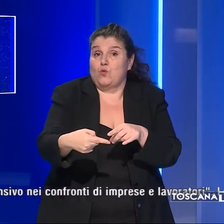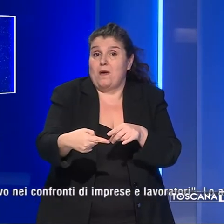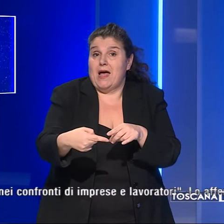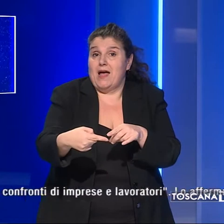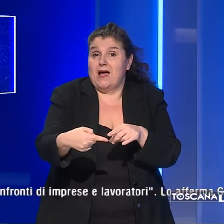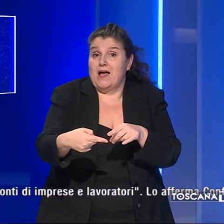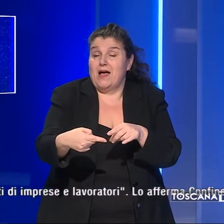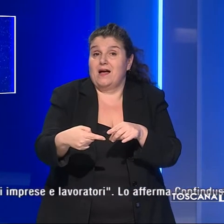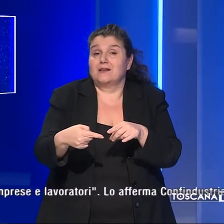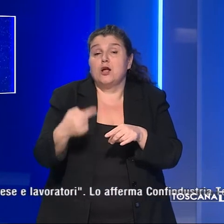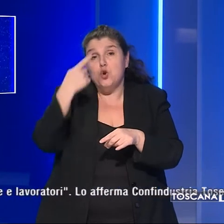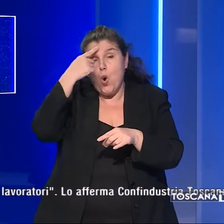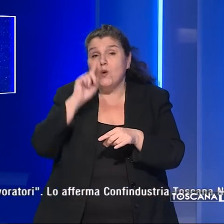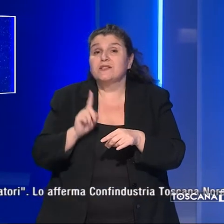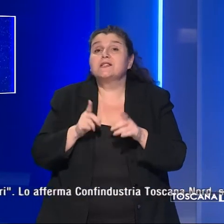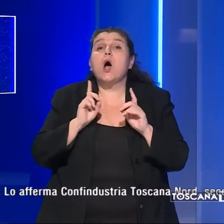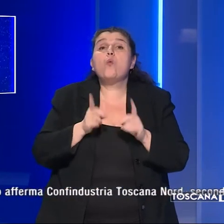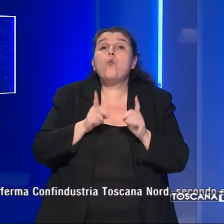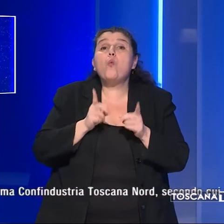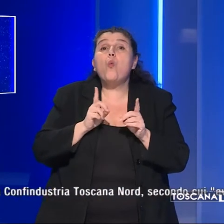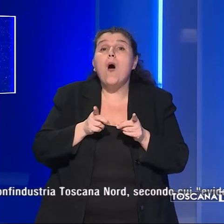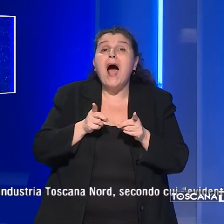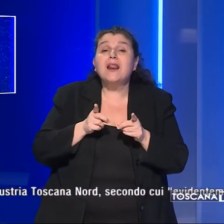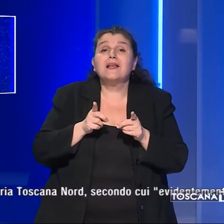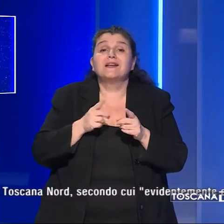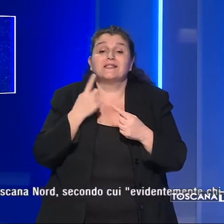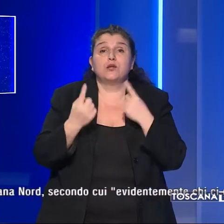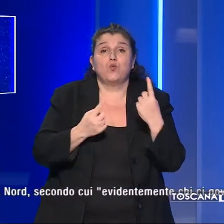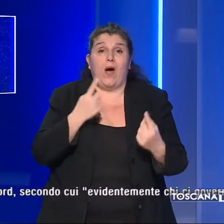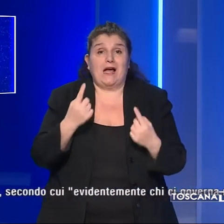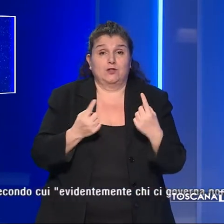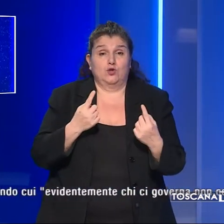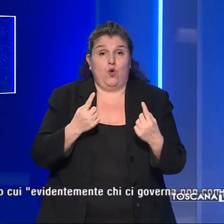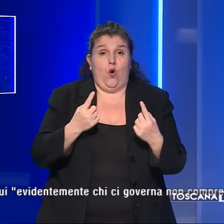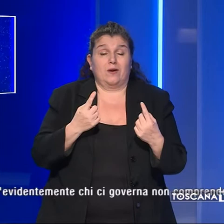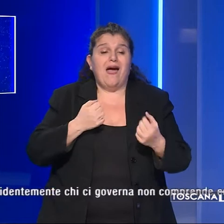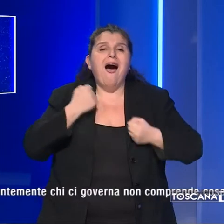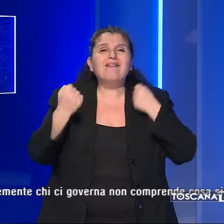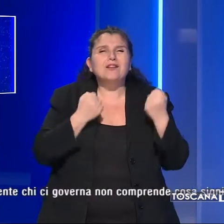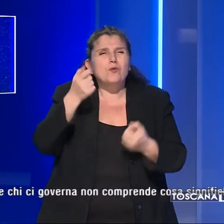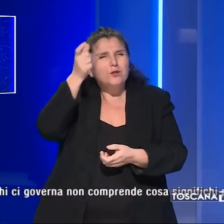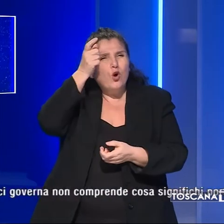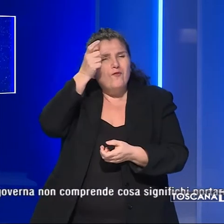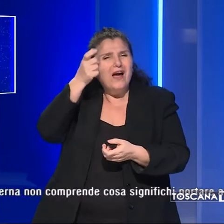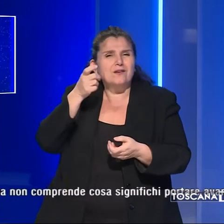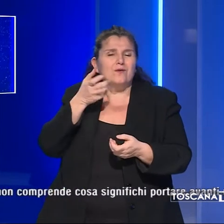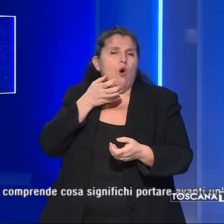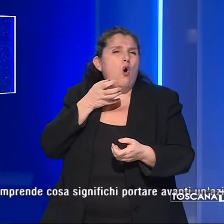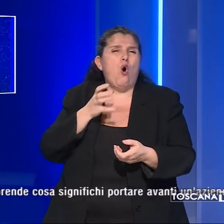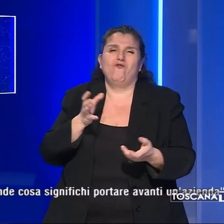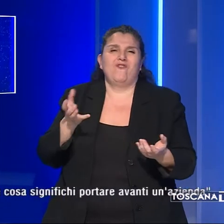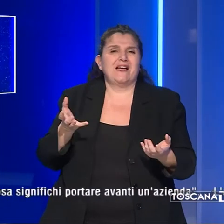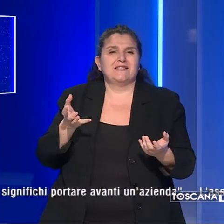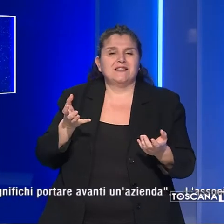Non si sa quali e a quali condizioni. L'atteggiamento del Governo è offensivo nei